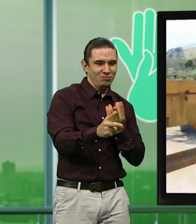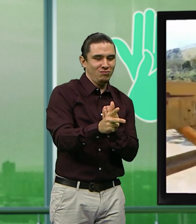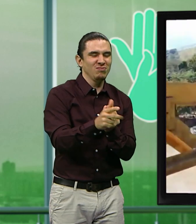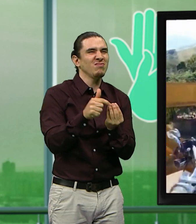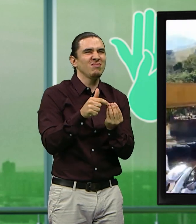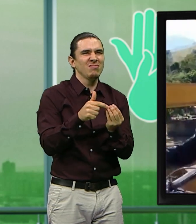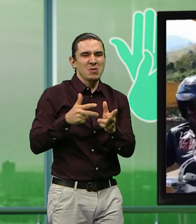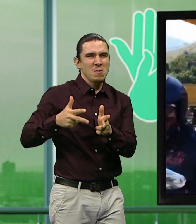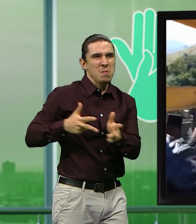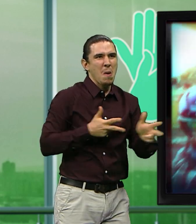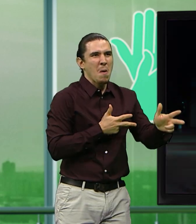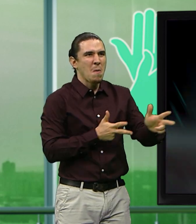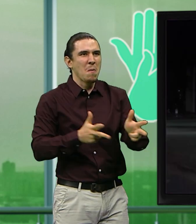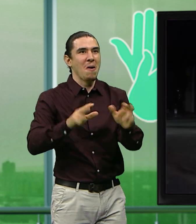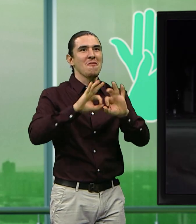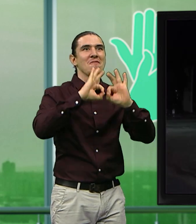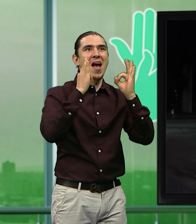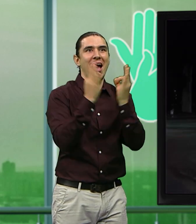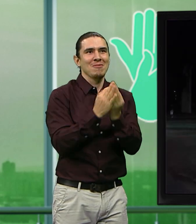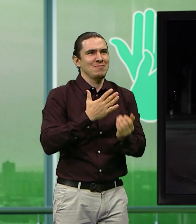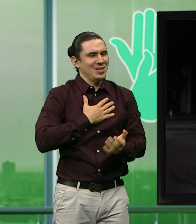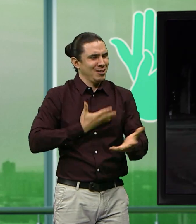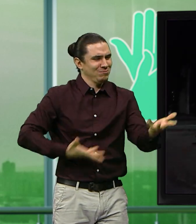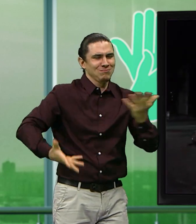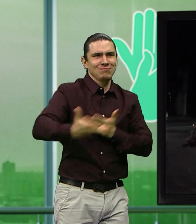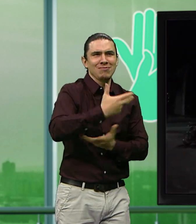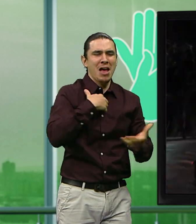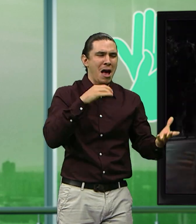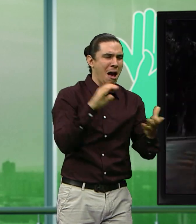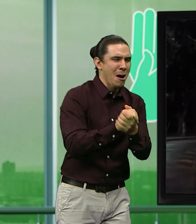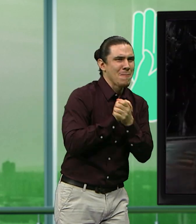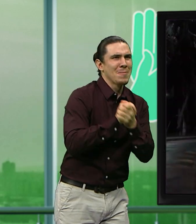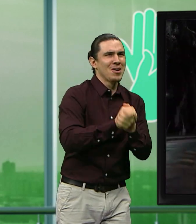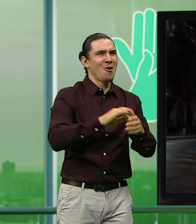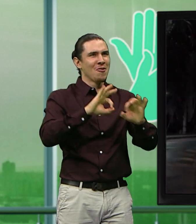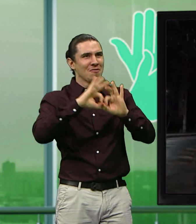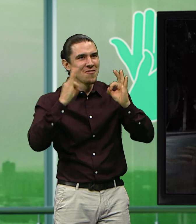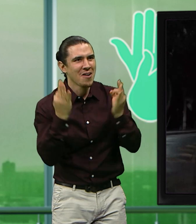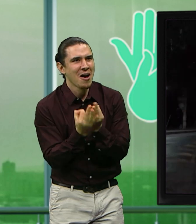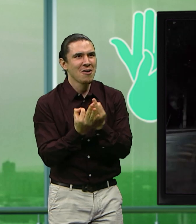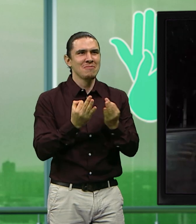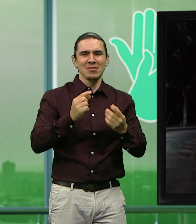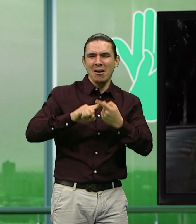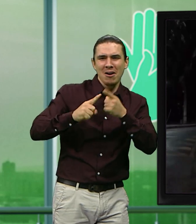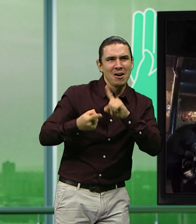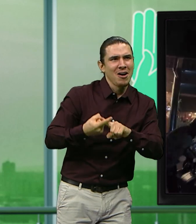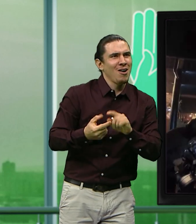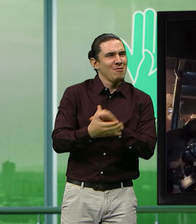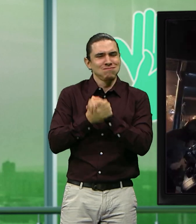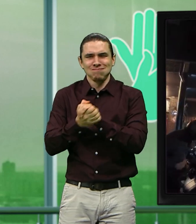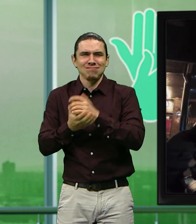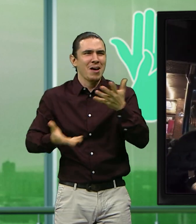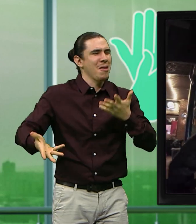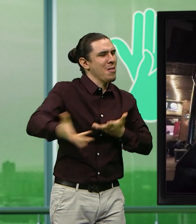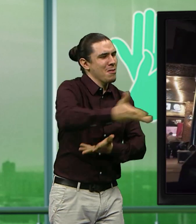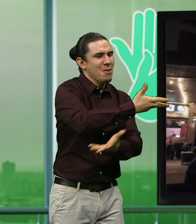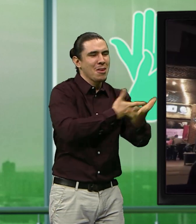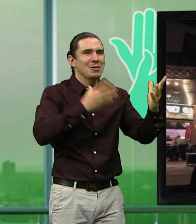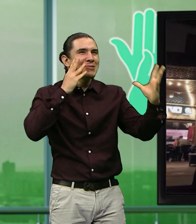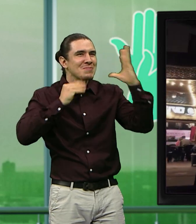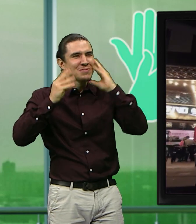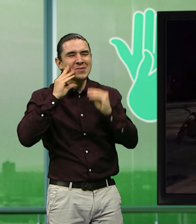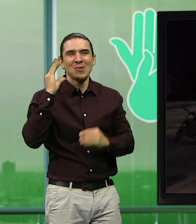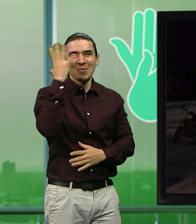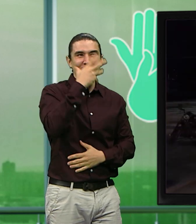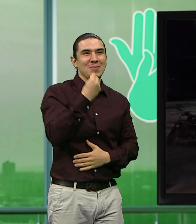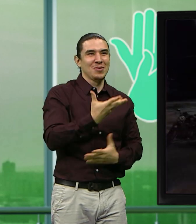conlleva salir, rodar, disfrutar del grupo, compartir de un ámbito que es demasiado familiar. Tenemos personas